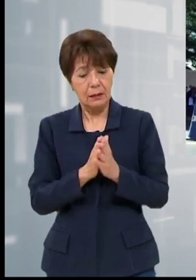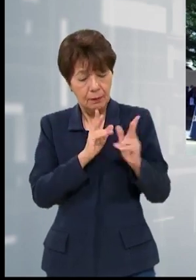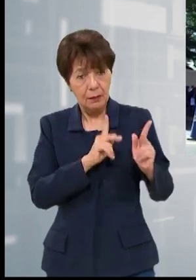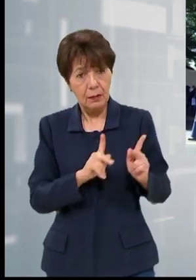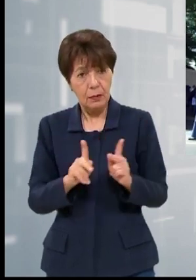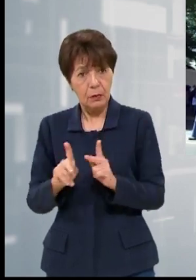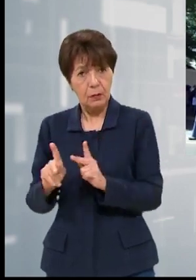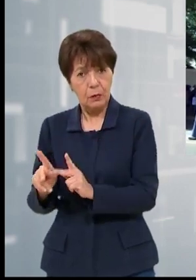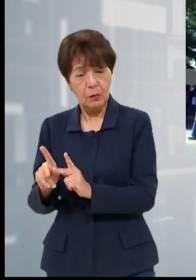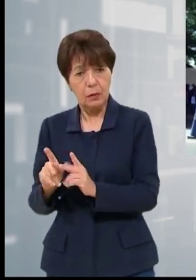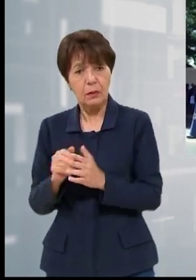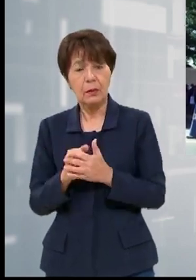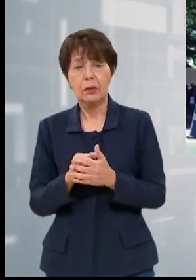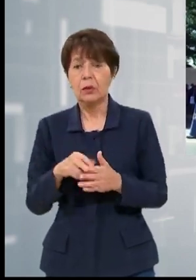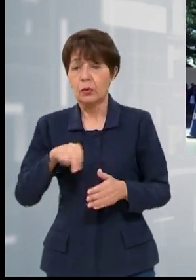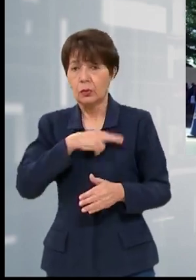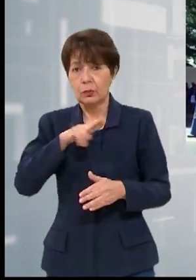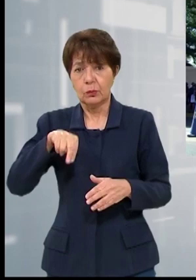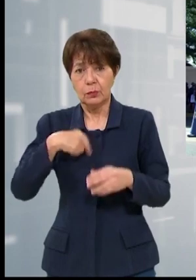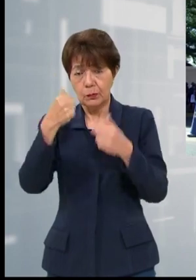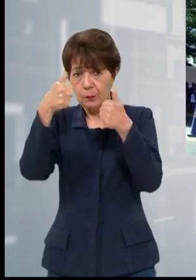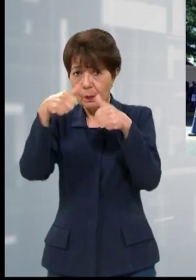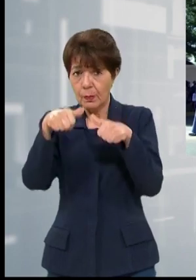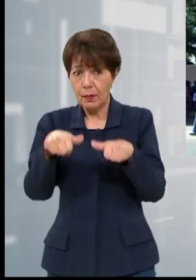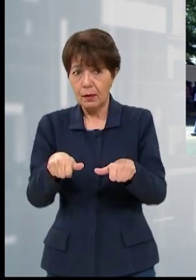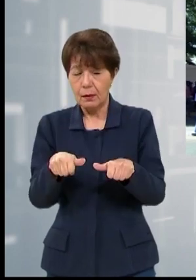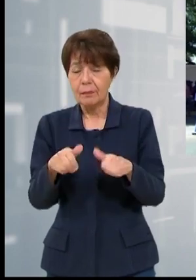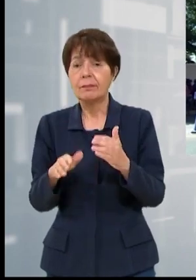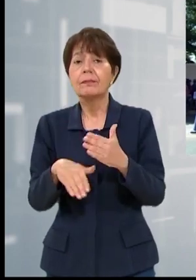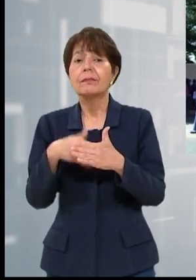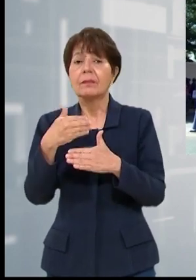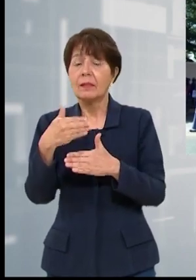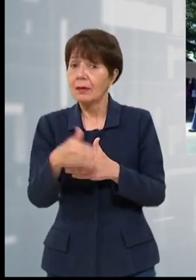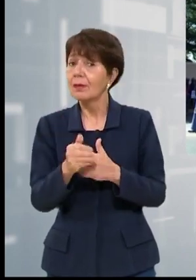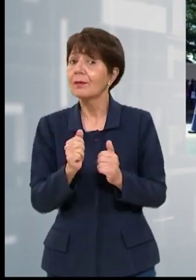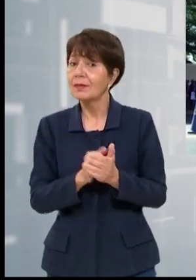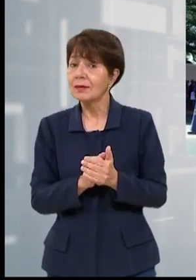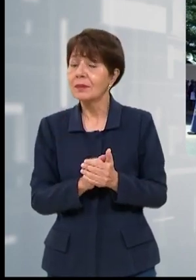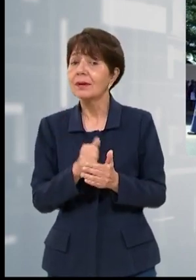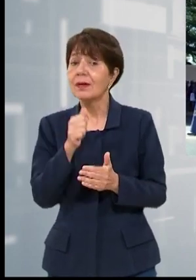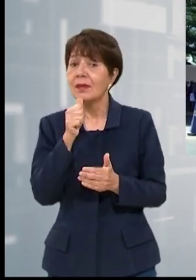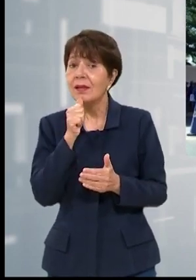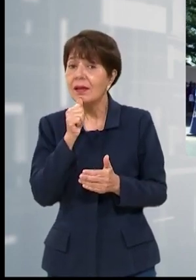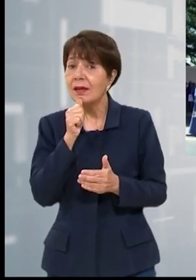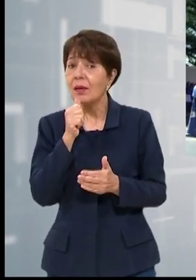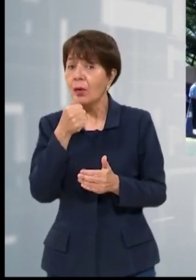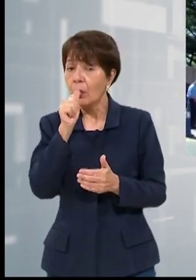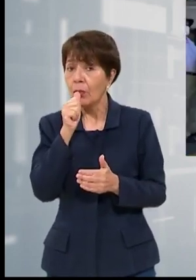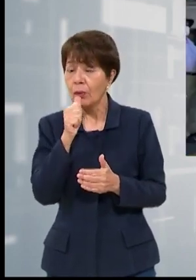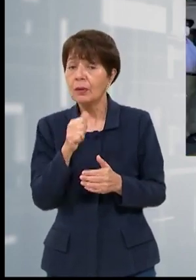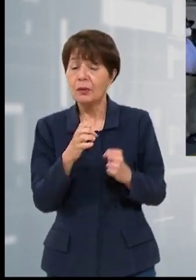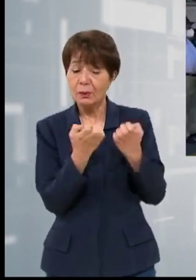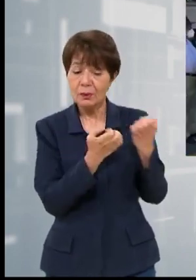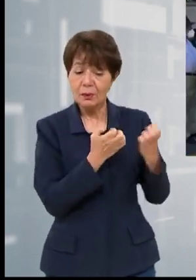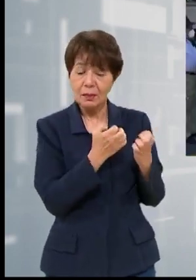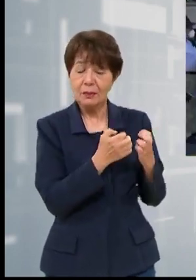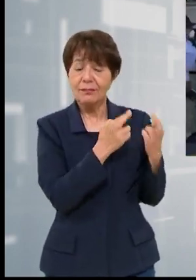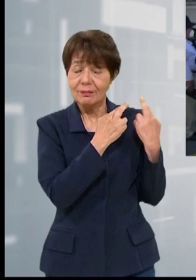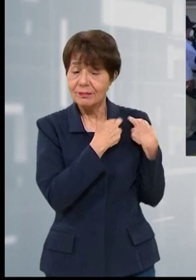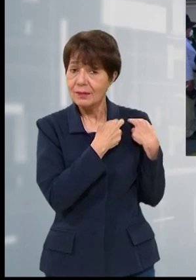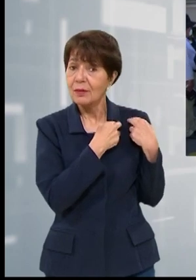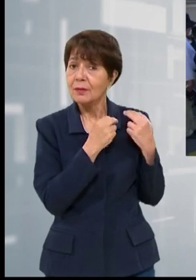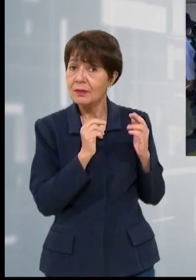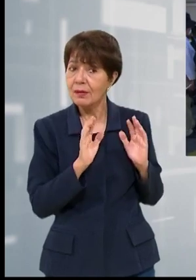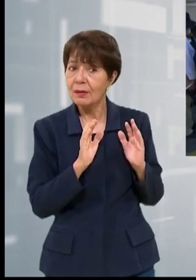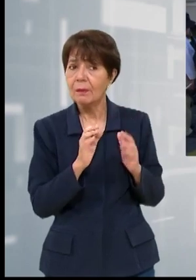y cosa que no estamos de acuerdo nosotros porque eso es lo que va a venir, es a golpear fuertemente el bolsillo de cada uno de los hondureños. Entre las